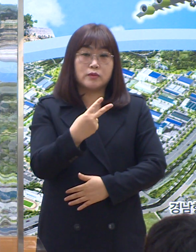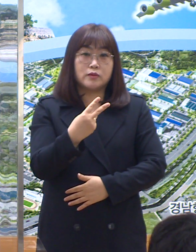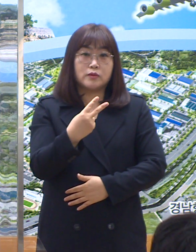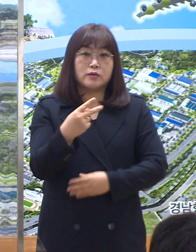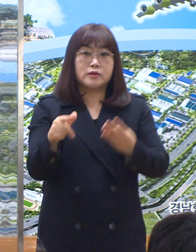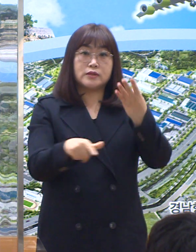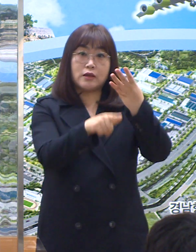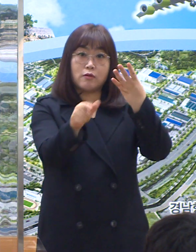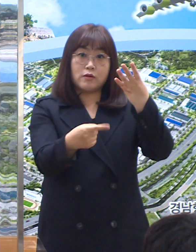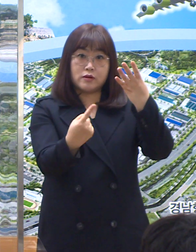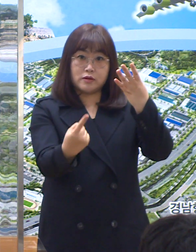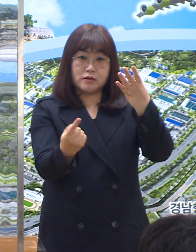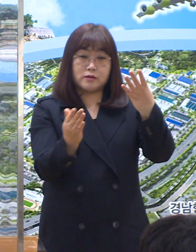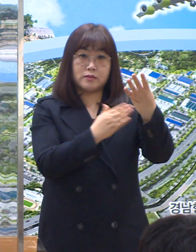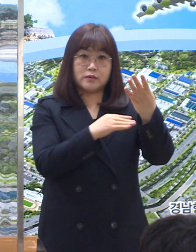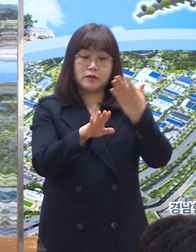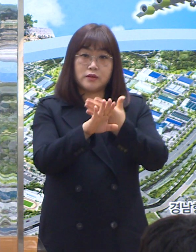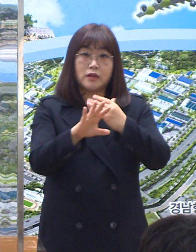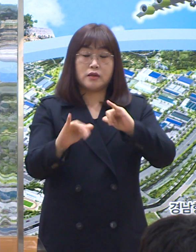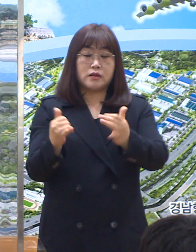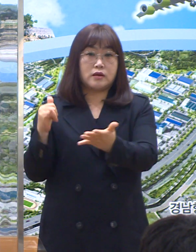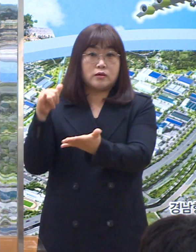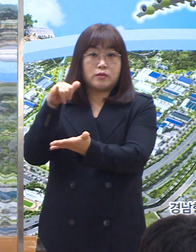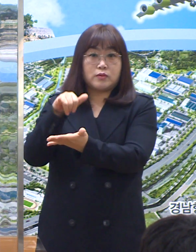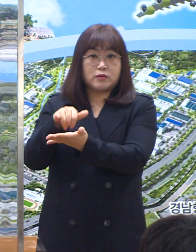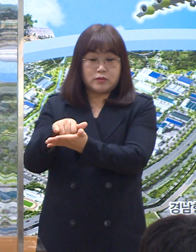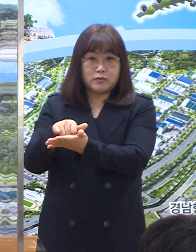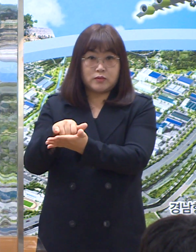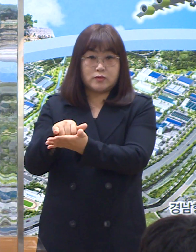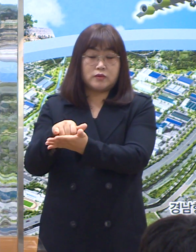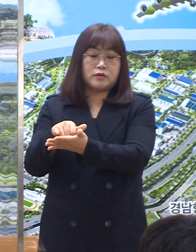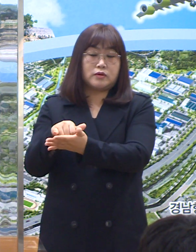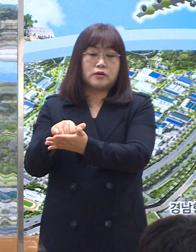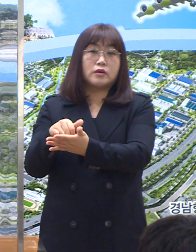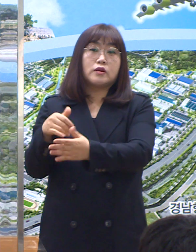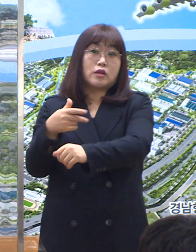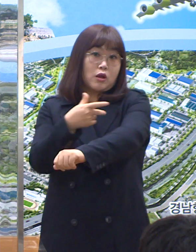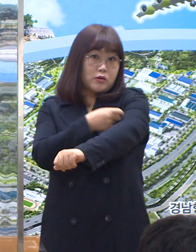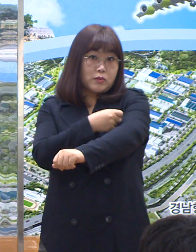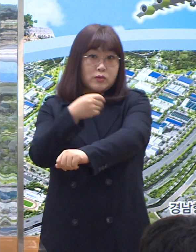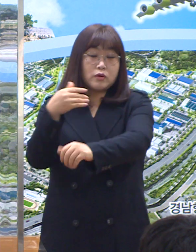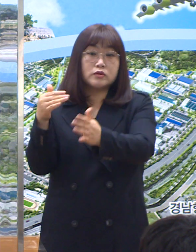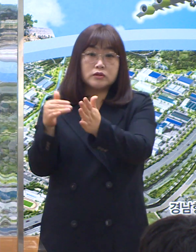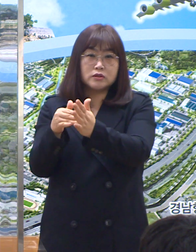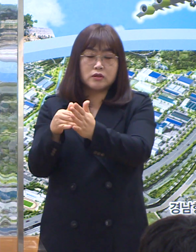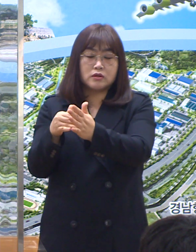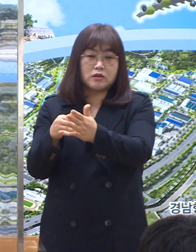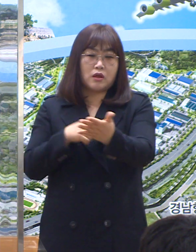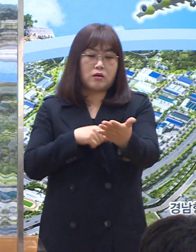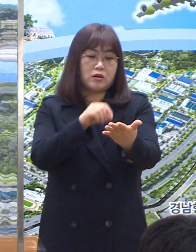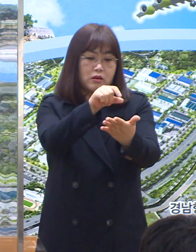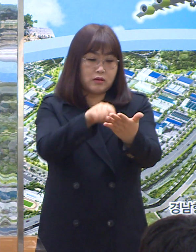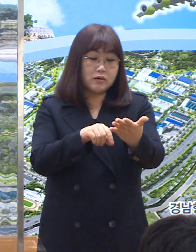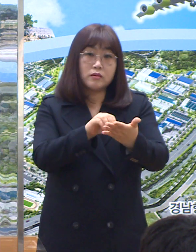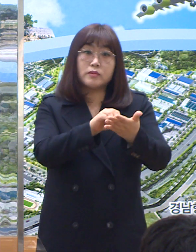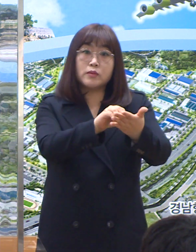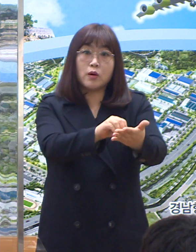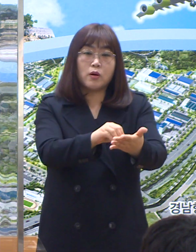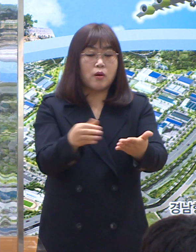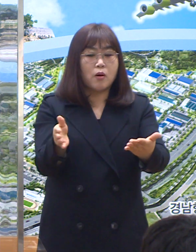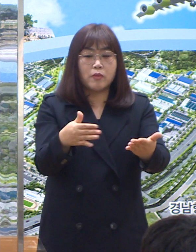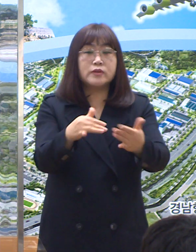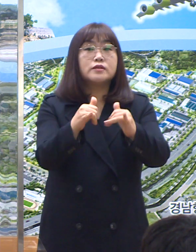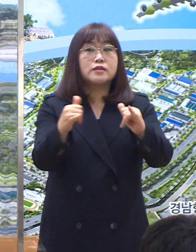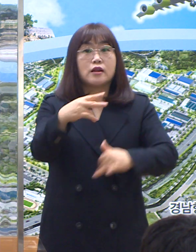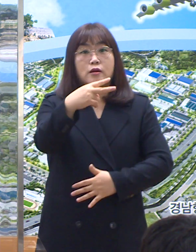1일부터는 해외에서 접종하였으나 접종 이력을 등록하지 않은 입국자까지 격리 면제가